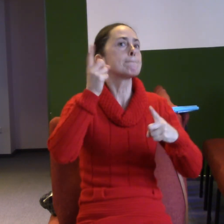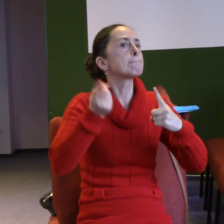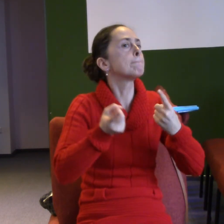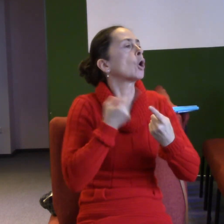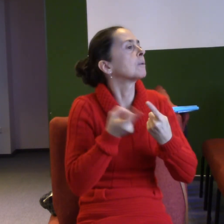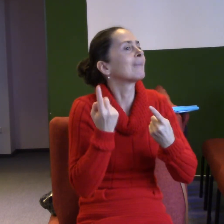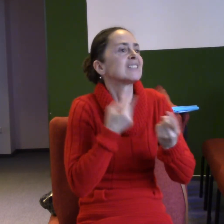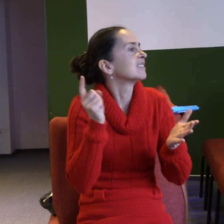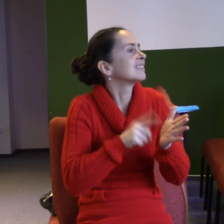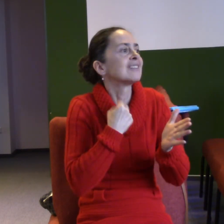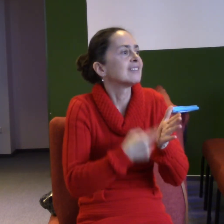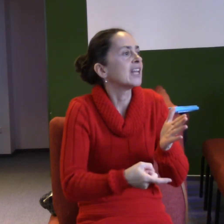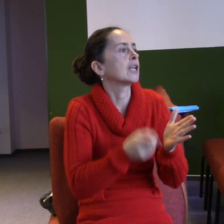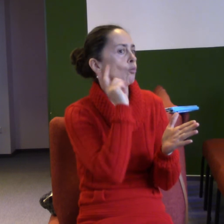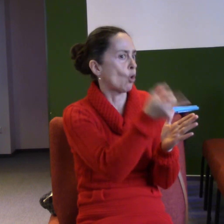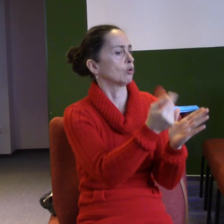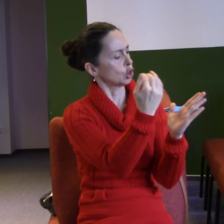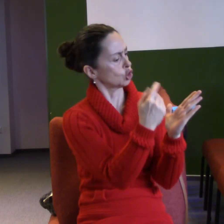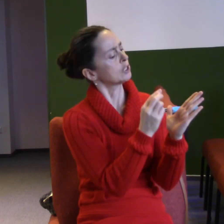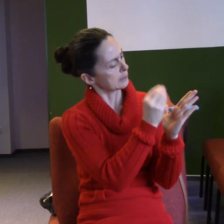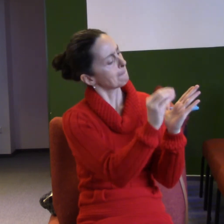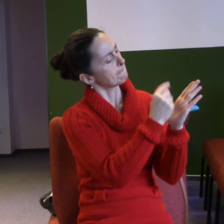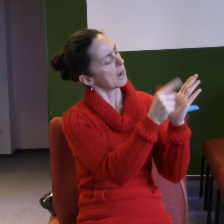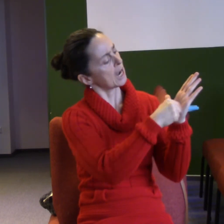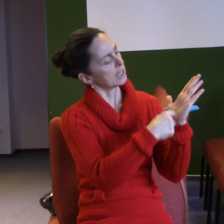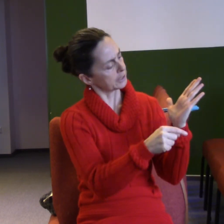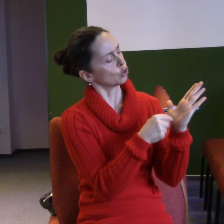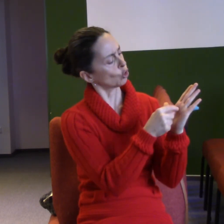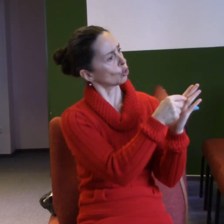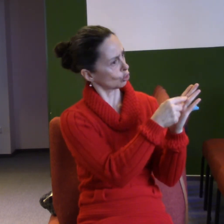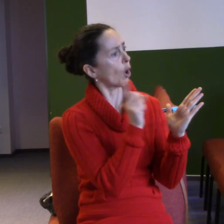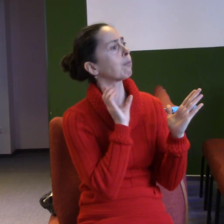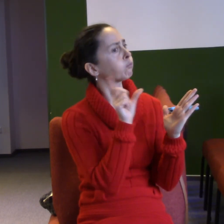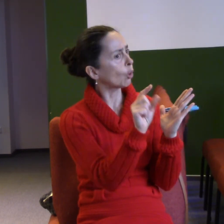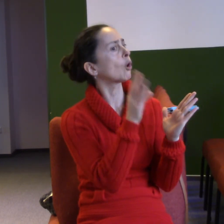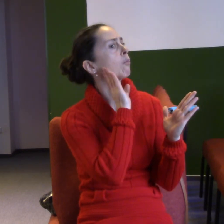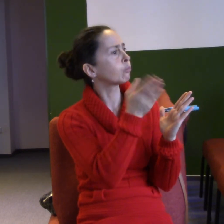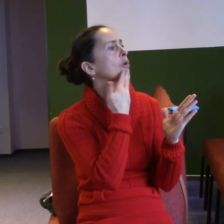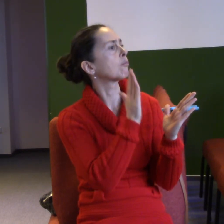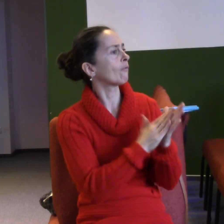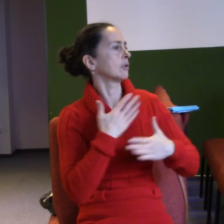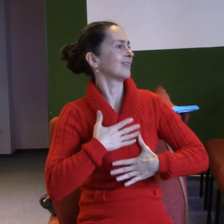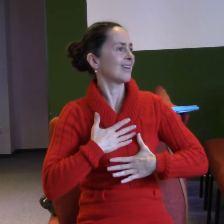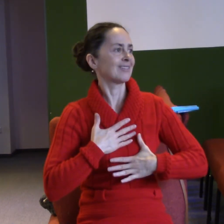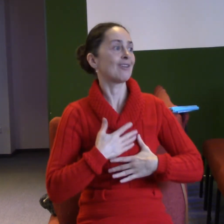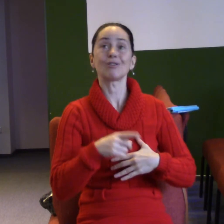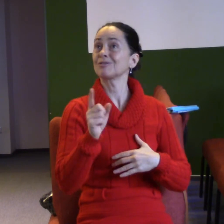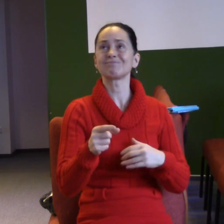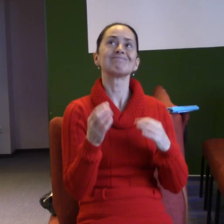kterou musíš splnit, ale že to je o tom, že Pán Bůh tě miluje, záleží mu na tobě a to je to dědictví, o kterém jsme